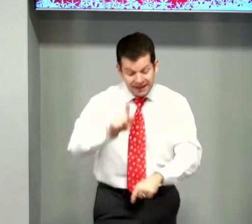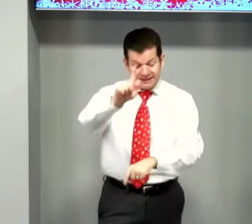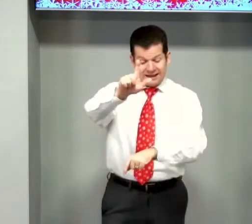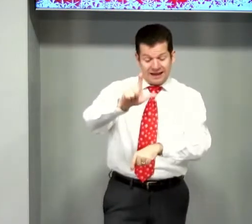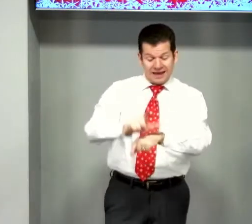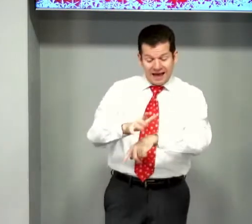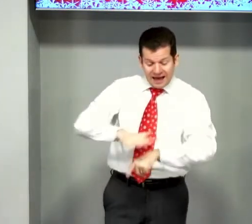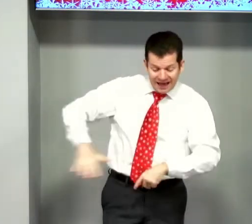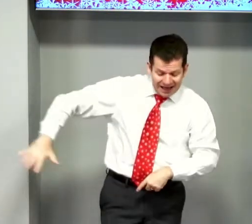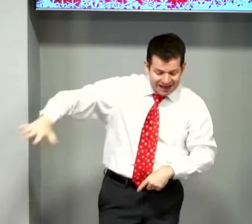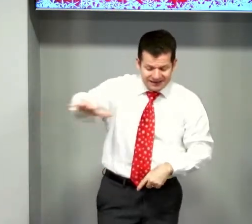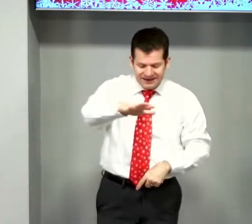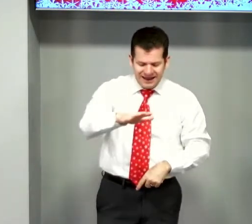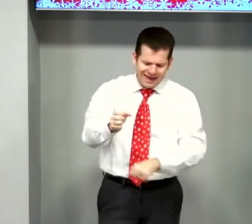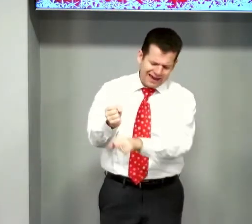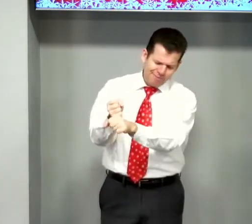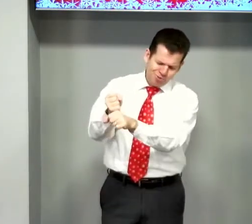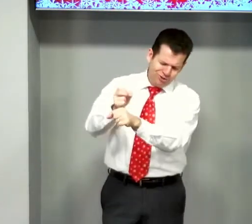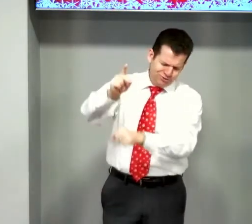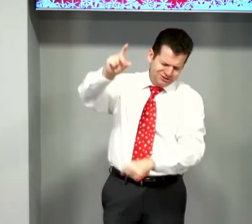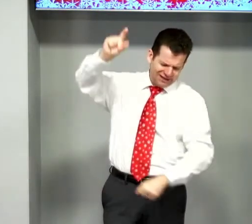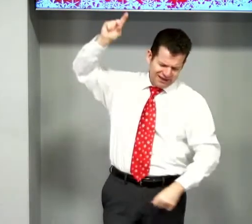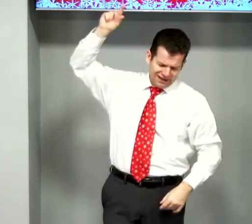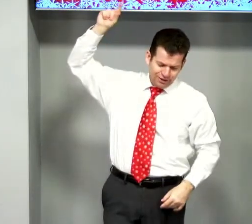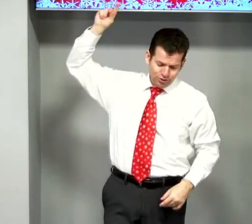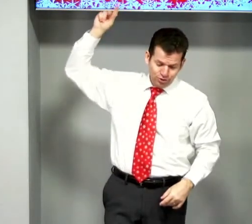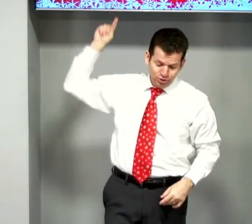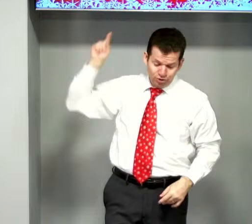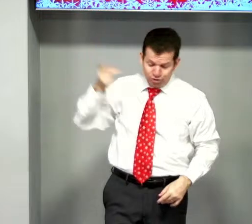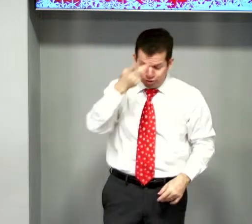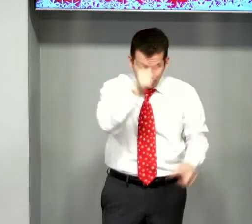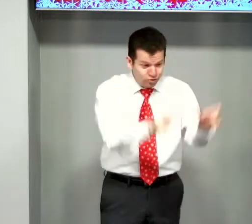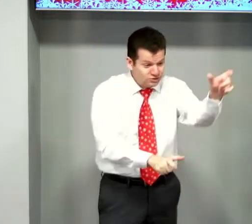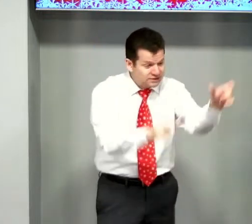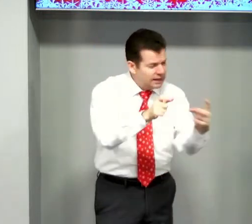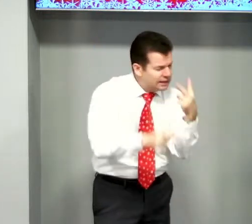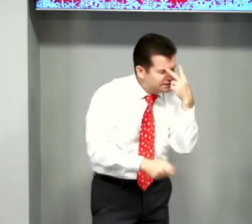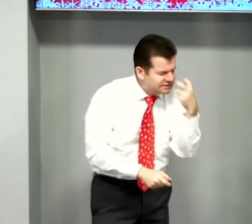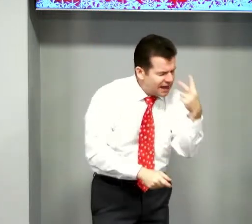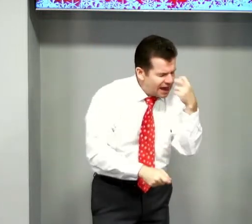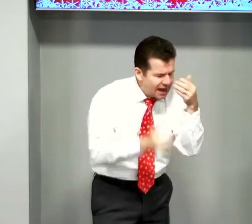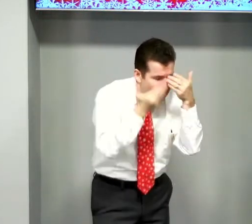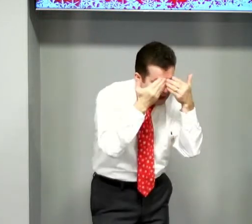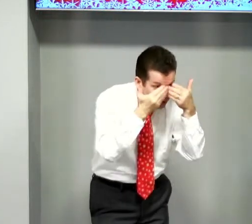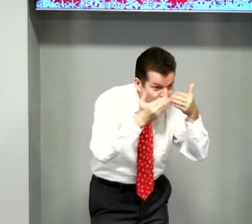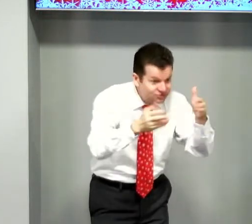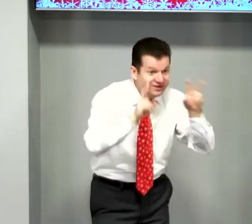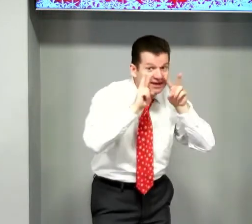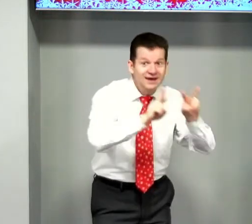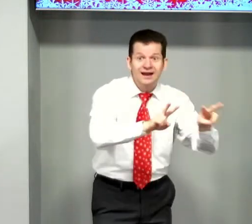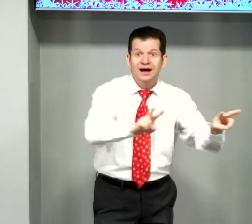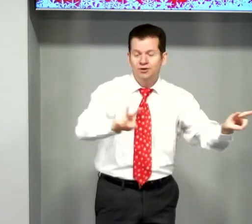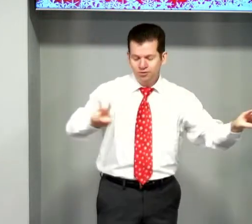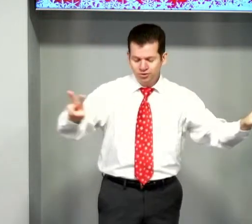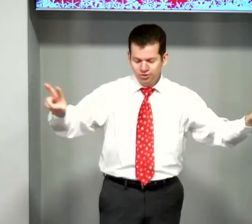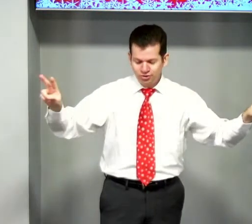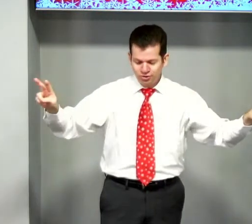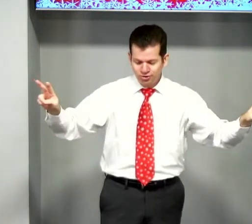Na Galiléia, Muitos anos, Cegos, Cegos virão luz,